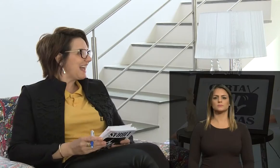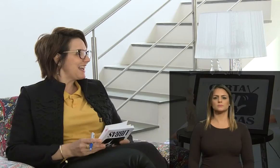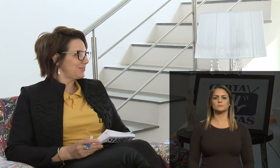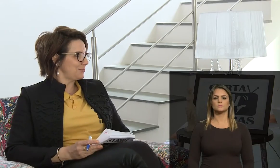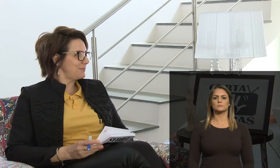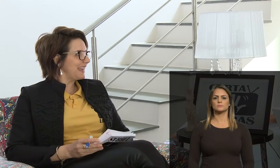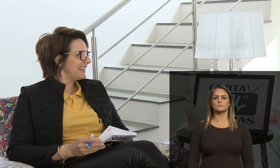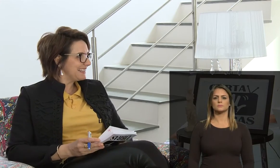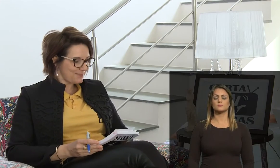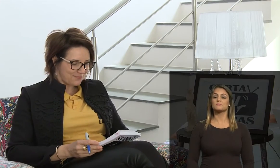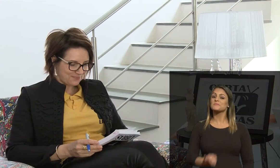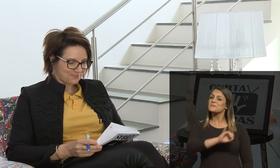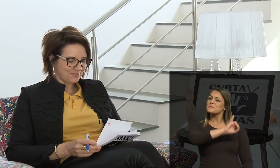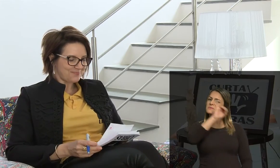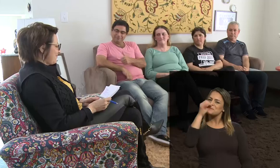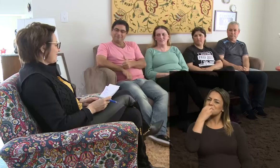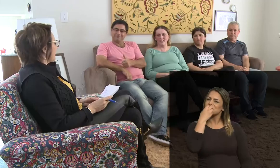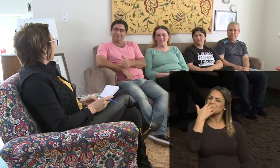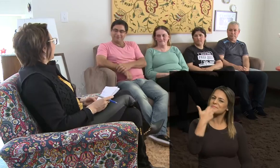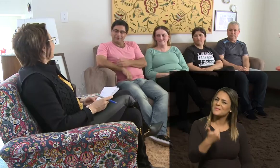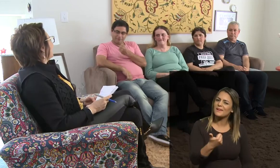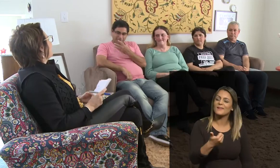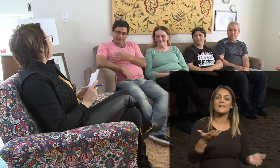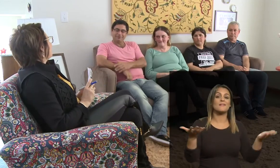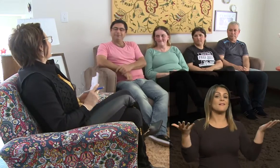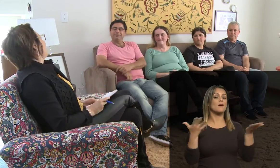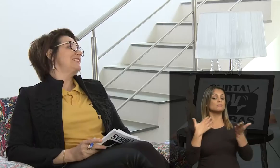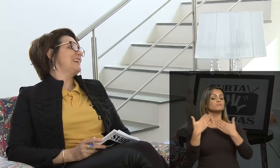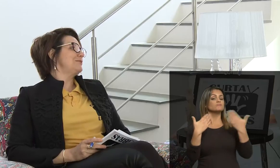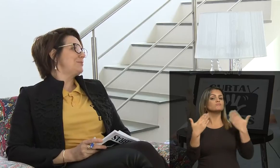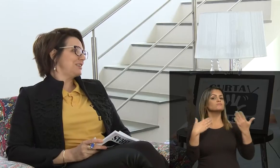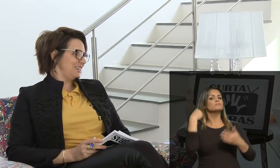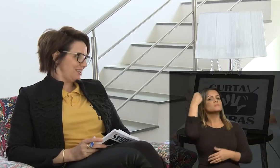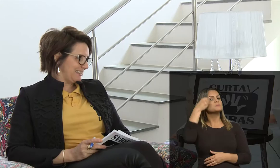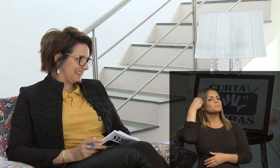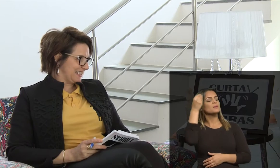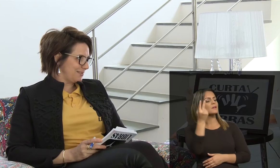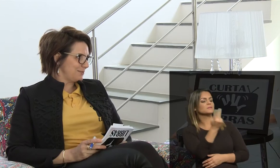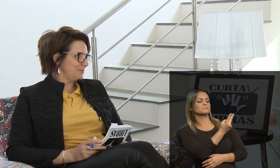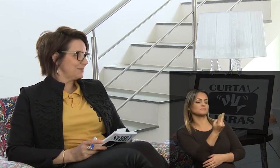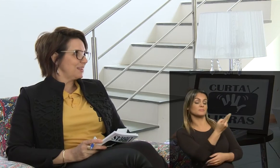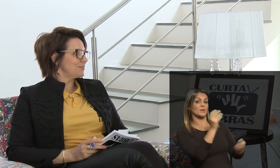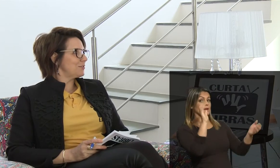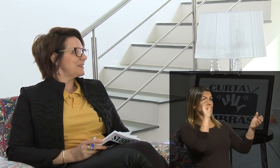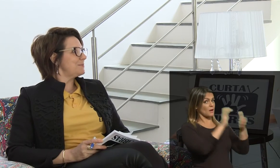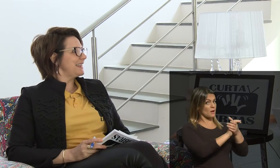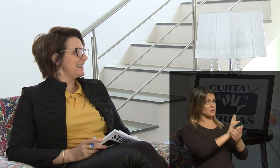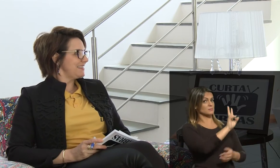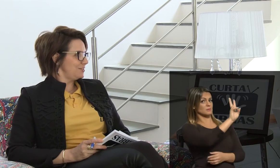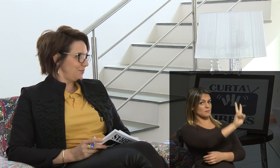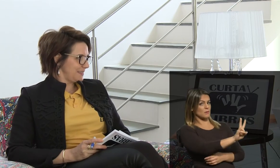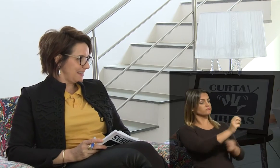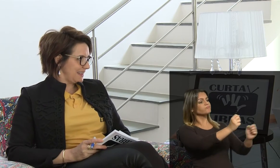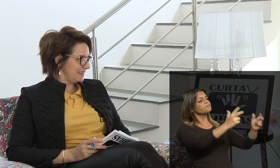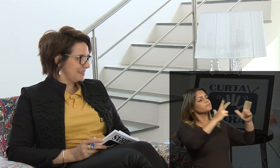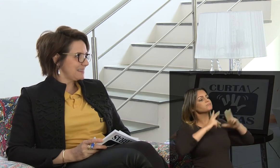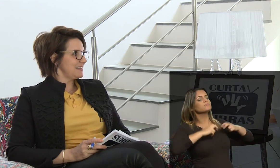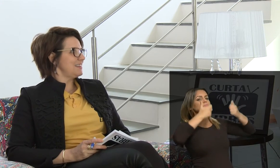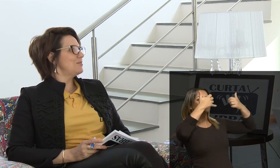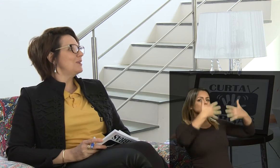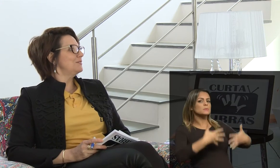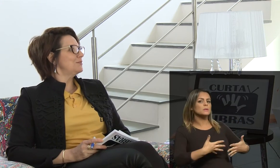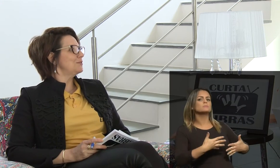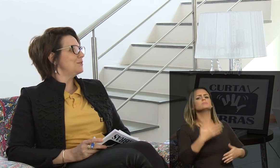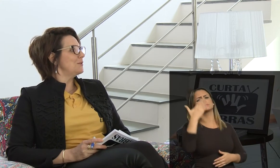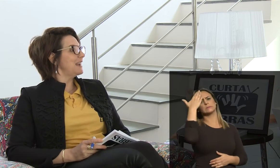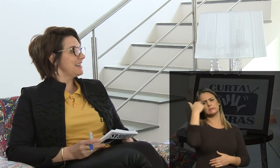Olá, tudo bem? Olá, tudo bem? Vamos conversar um pouquinho, então, sobre a experiência de vocês,